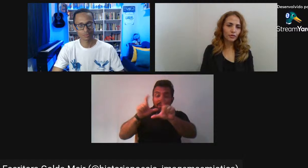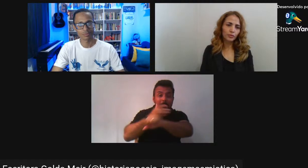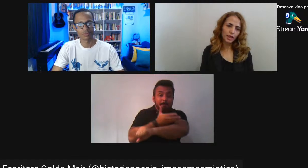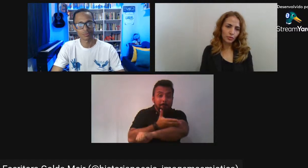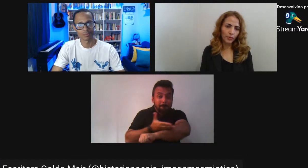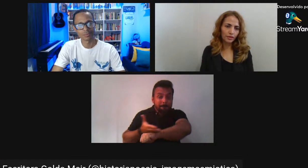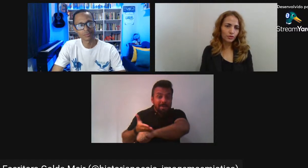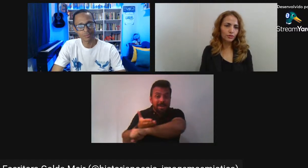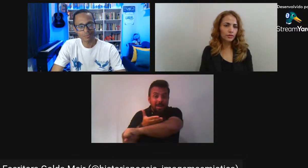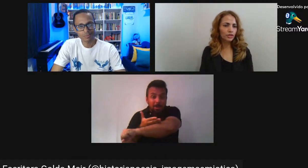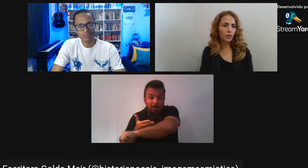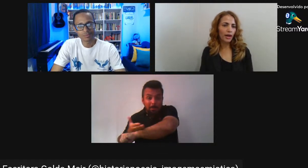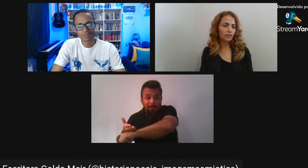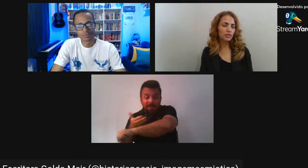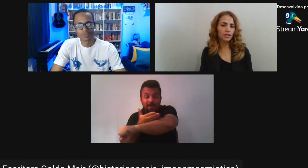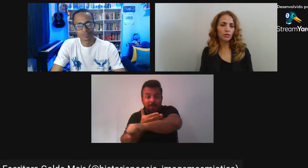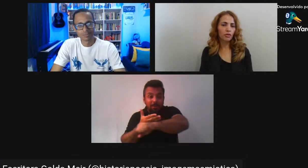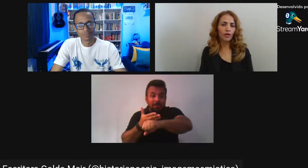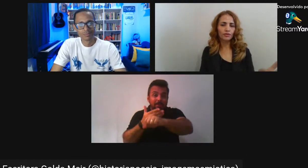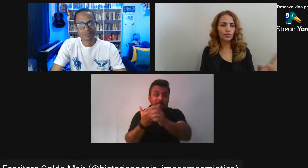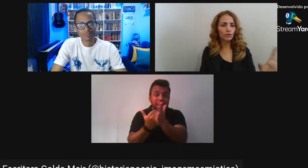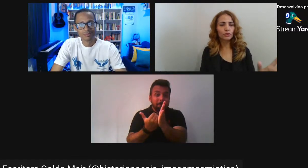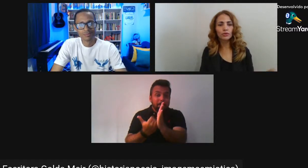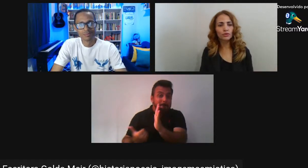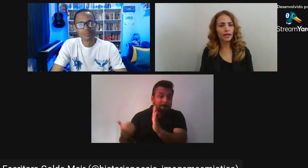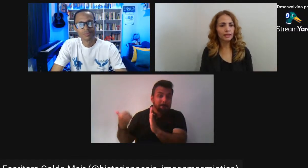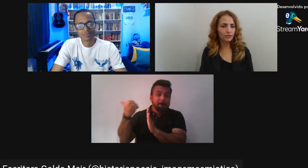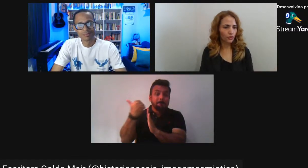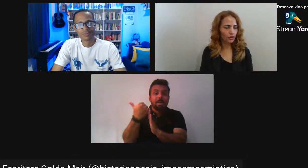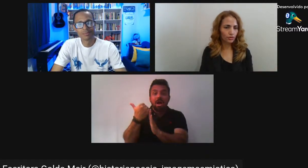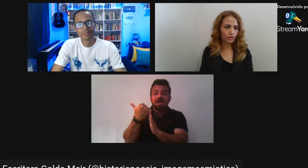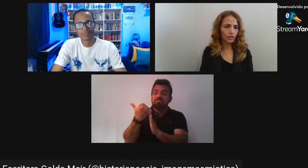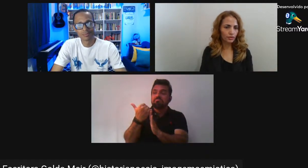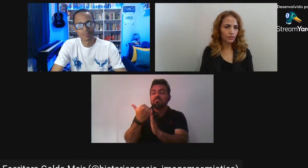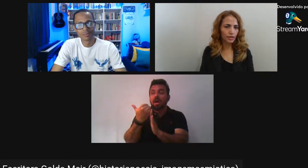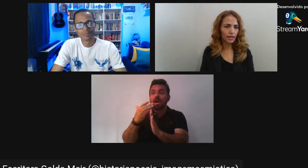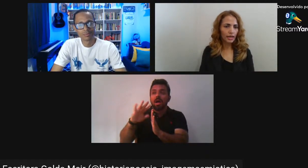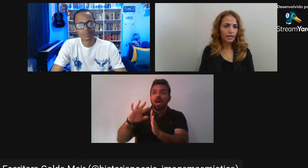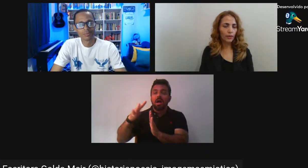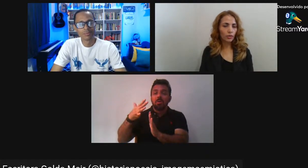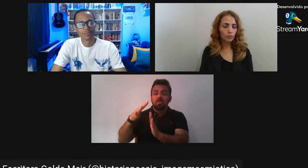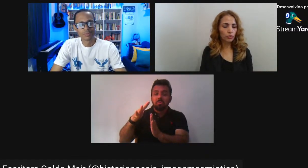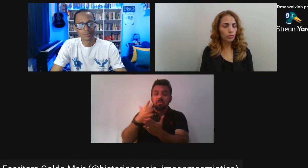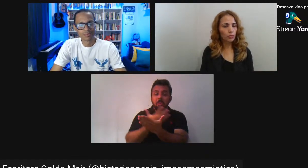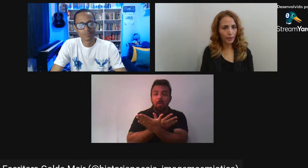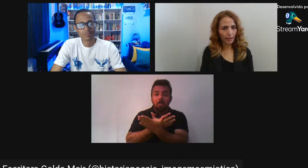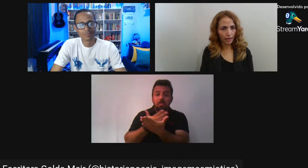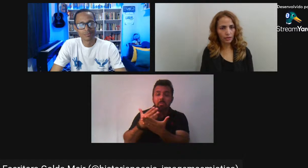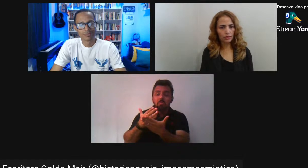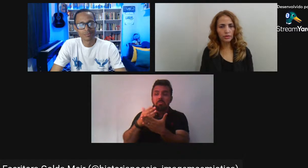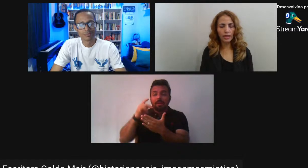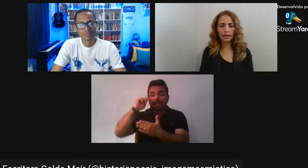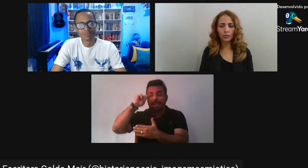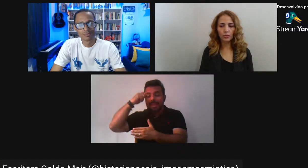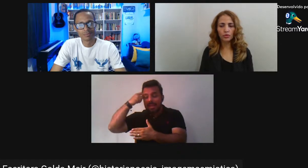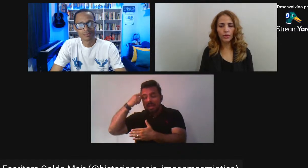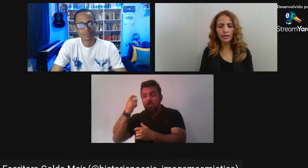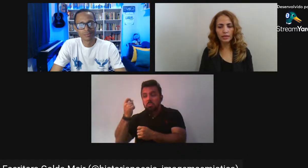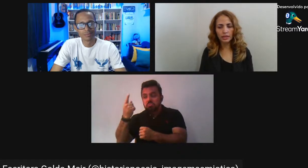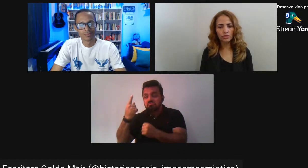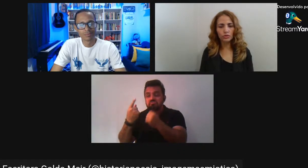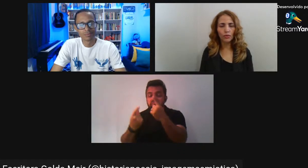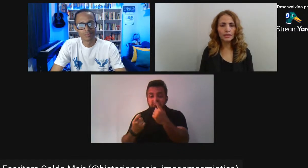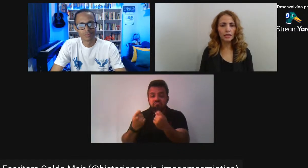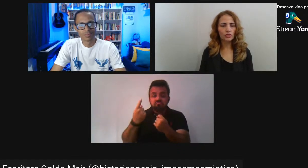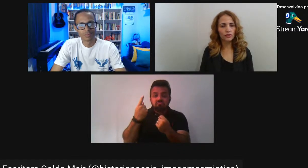No mesmo período Tinha 4, 5, 9, 12 Quando muito 40 fotos de negros Então era um público Pequeno Era um público